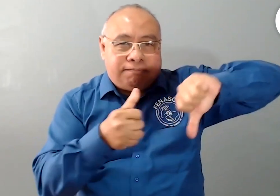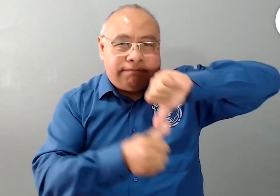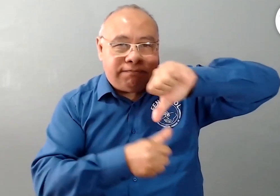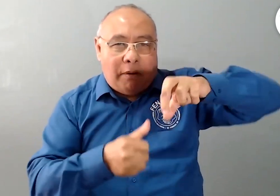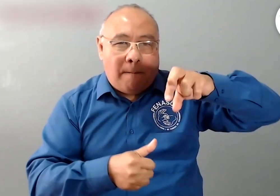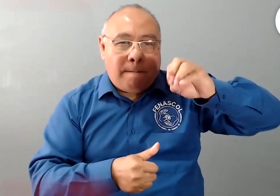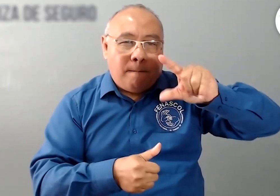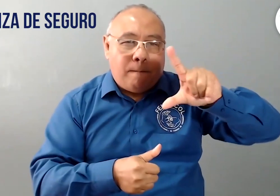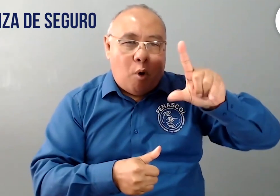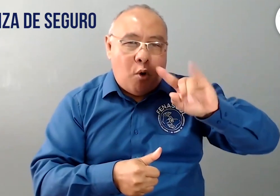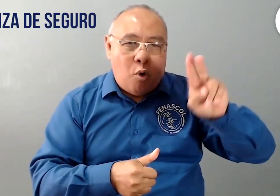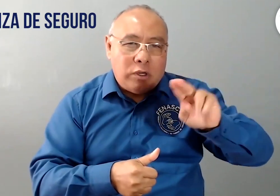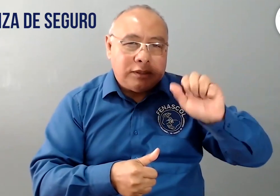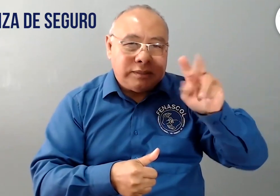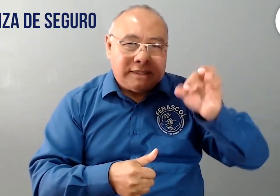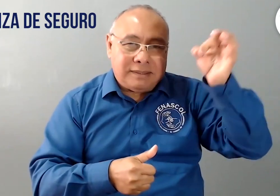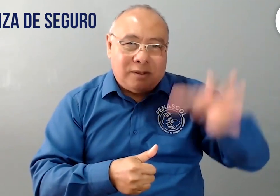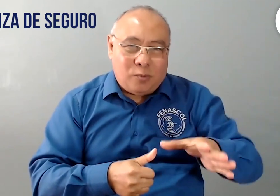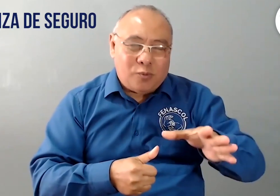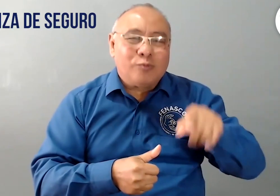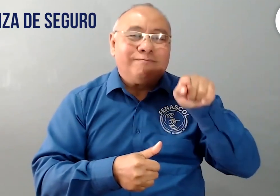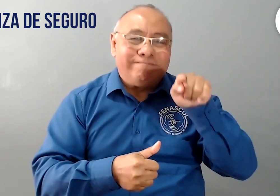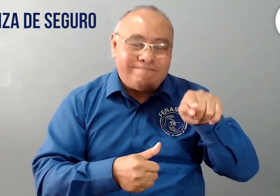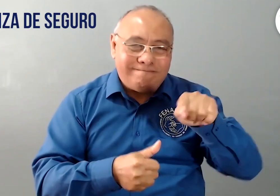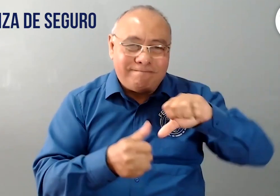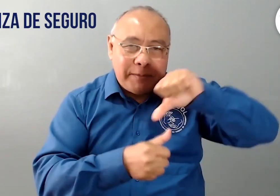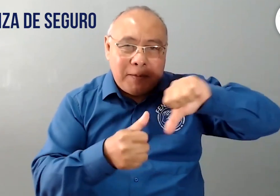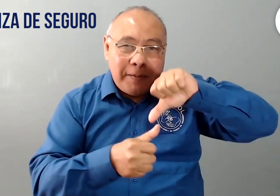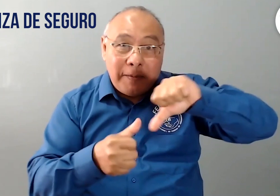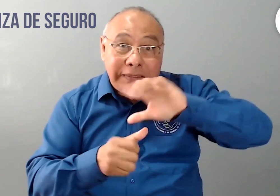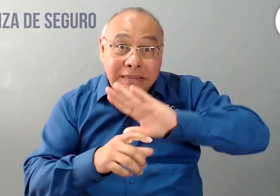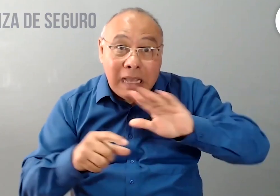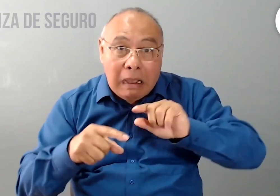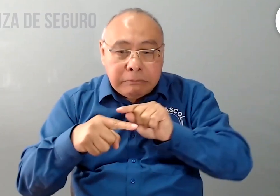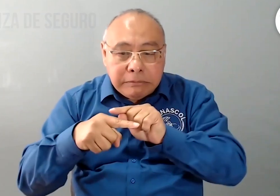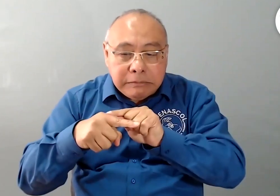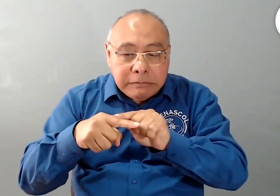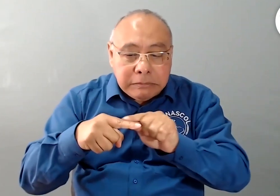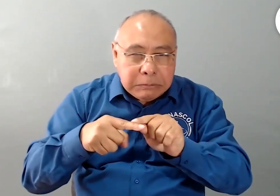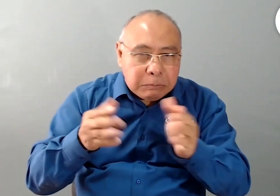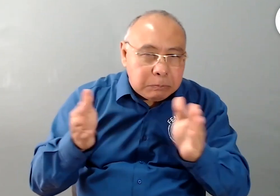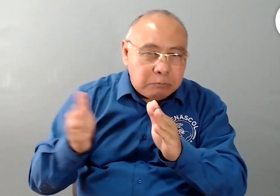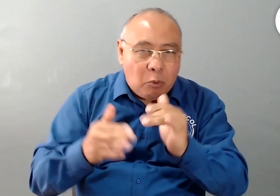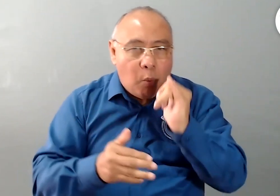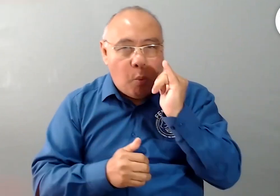el seguro de este convenio, y esperamos que finalizados estos trámites, para jueves o viernes